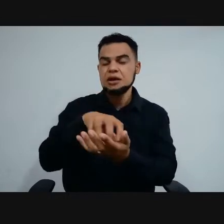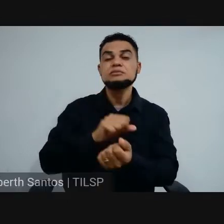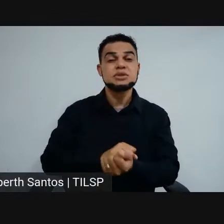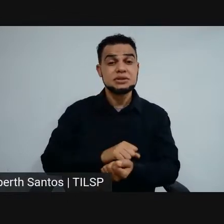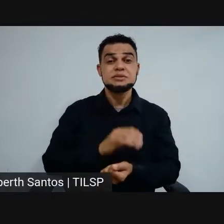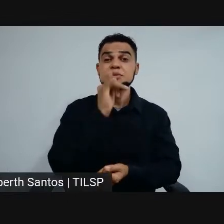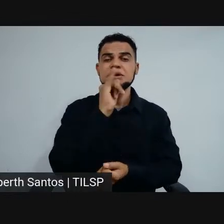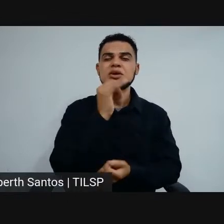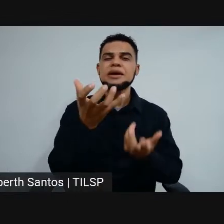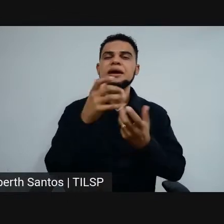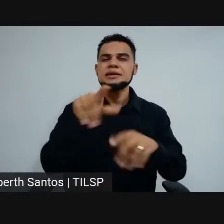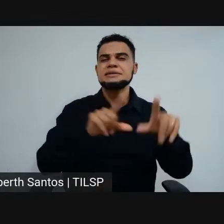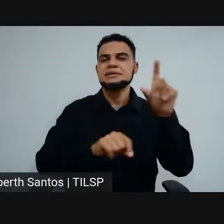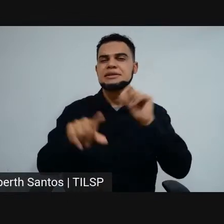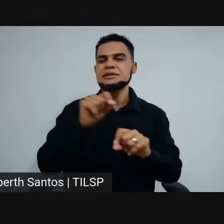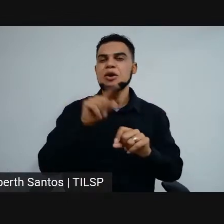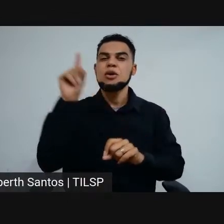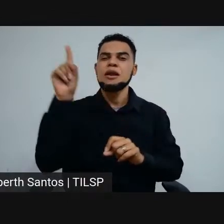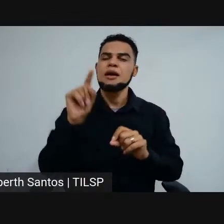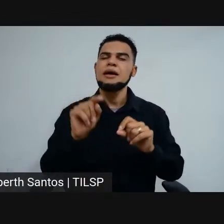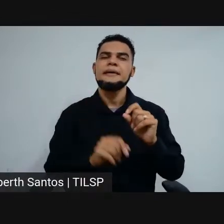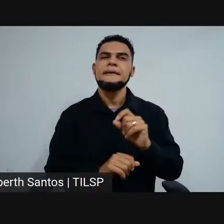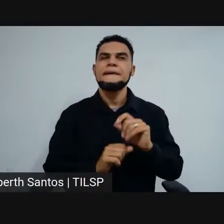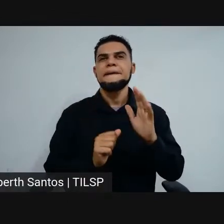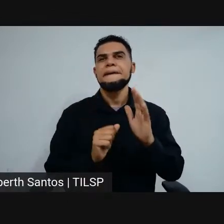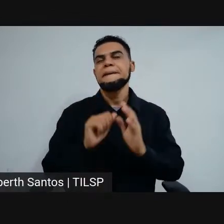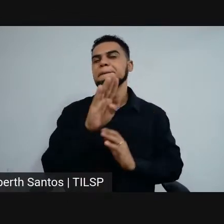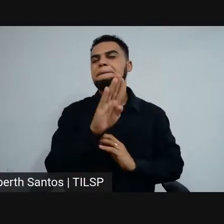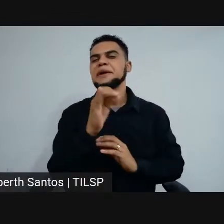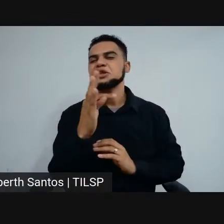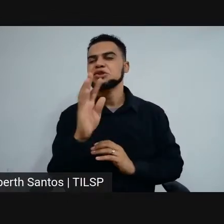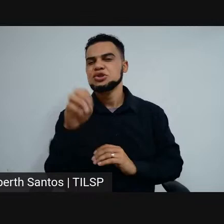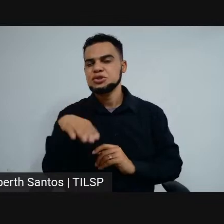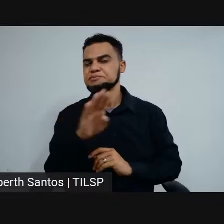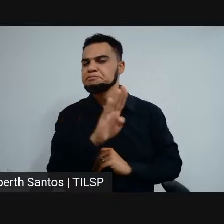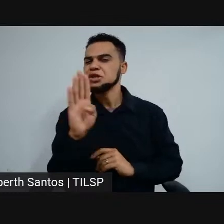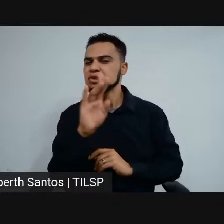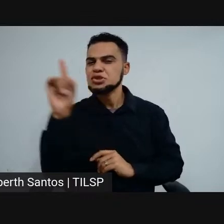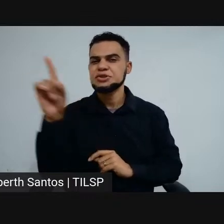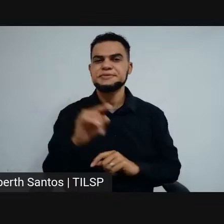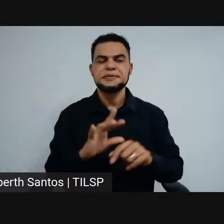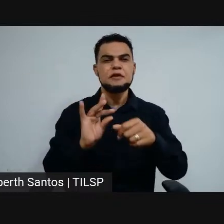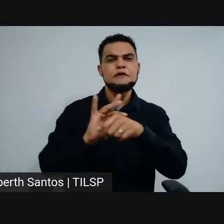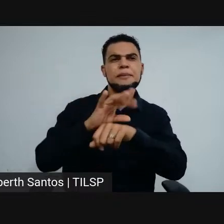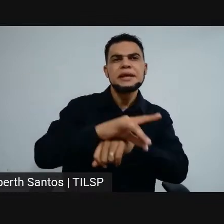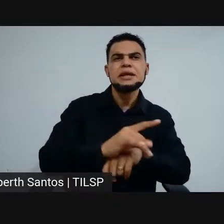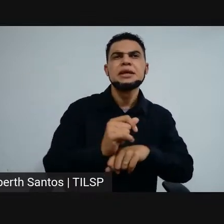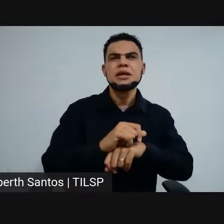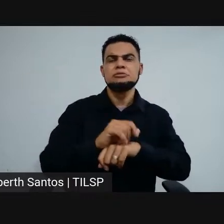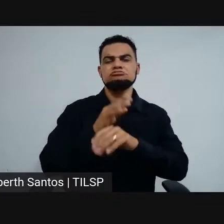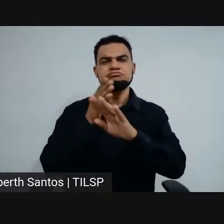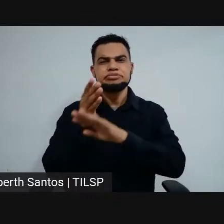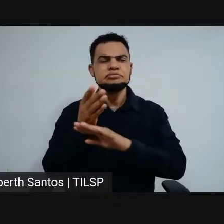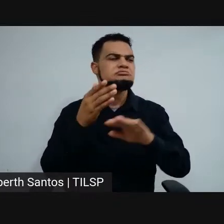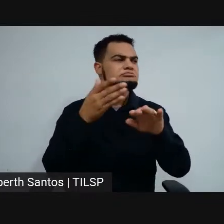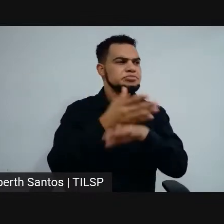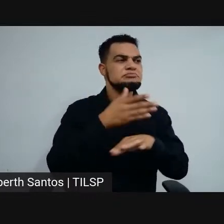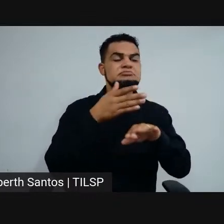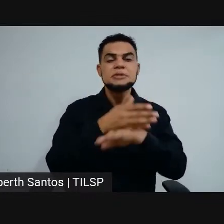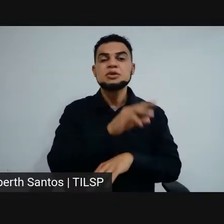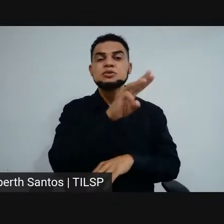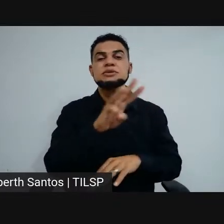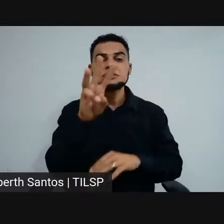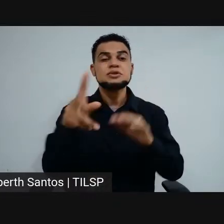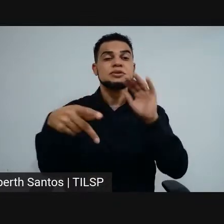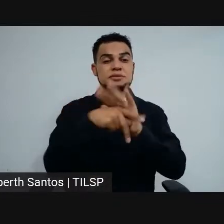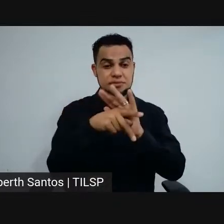seletivo para ocupar uma vaga em Betinho, em Formiga. Vá na página de Formiga, na página de Betinho ou outro campus que você